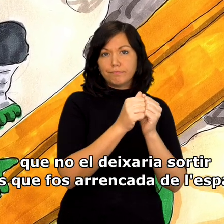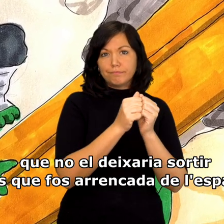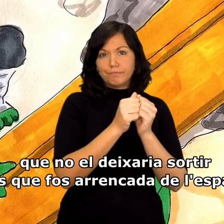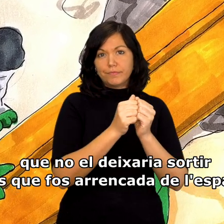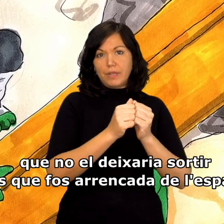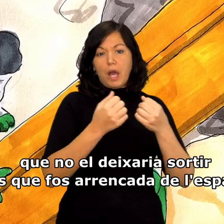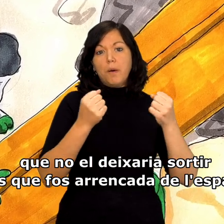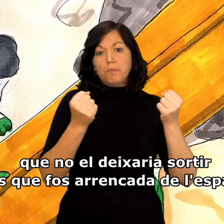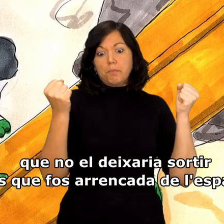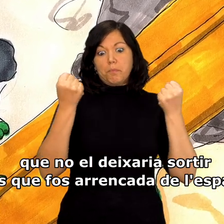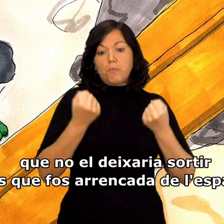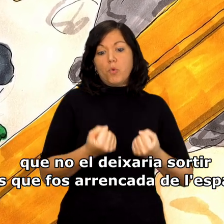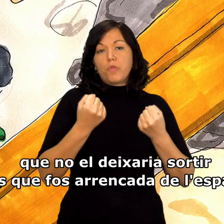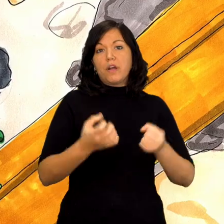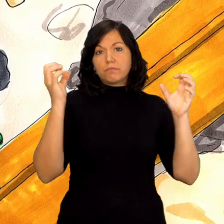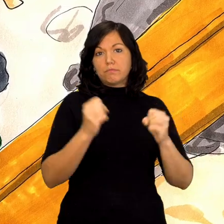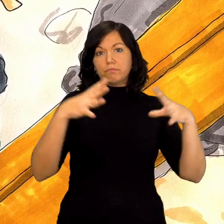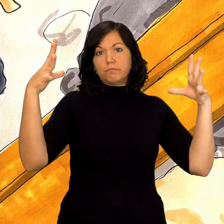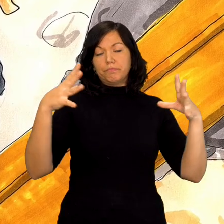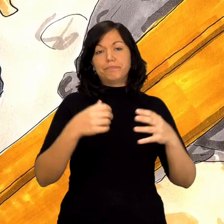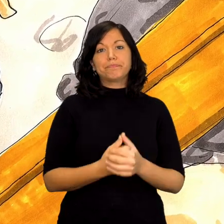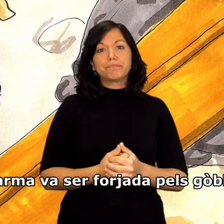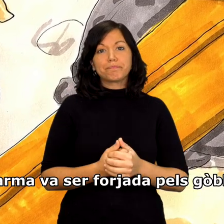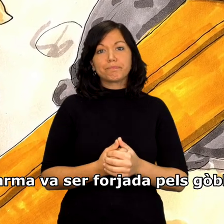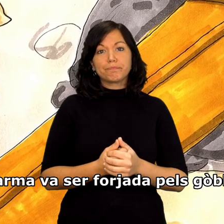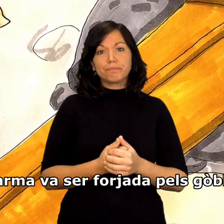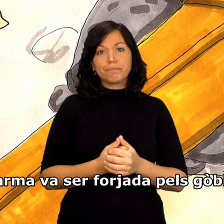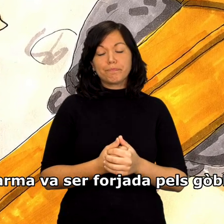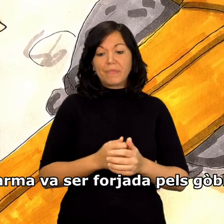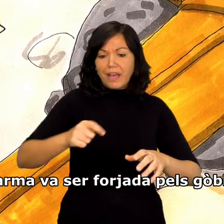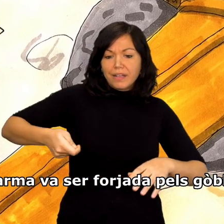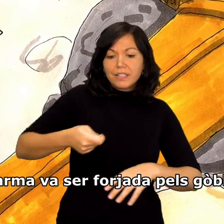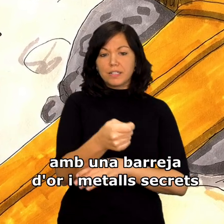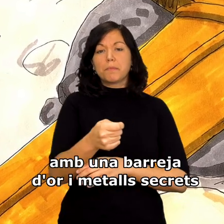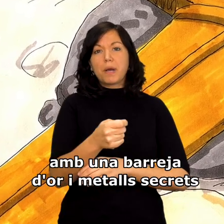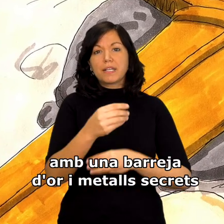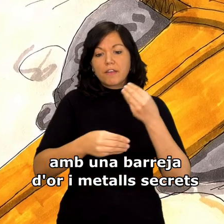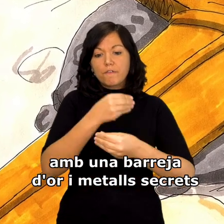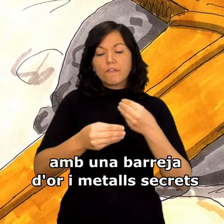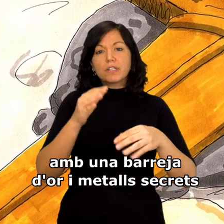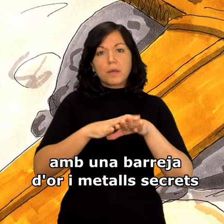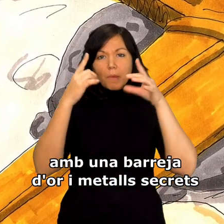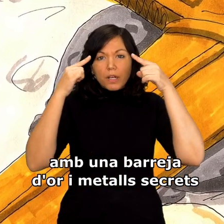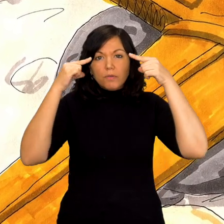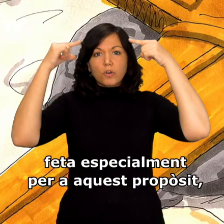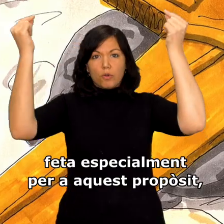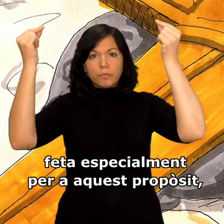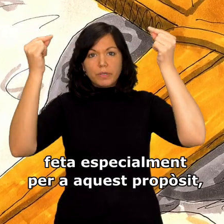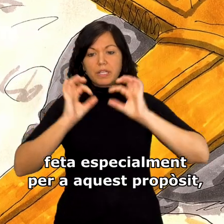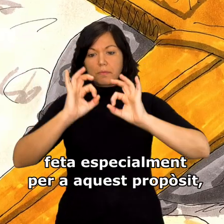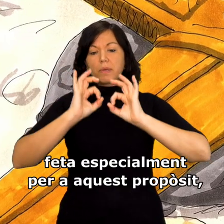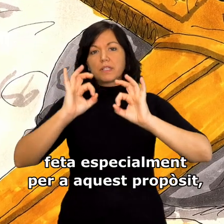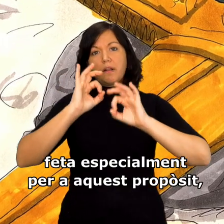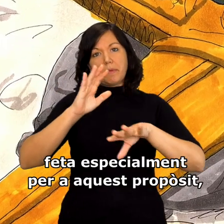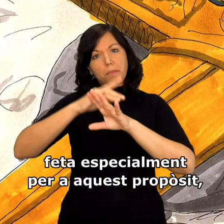sortir fins que fos arrencada de l'espasa. L'arma va ser forjada pels goblins amb una barreja d'or i metalls secrets feta